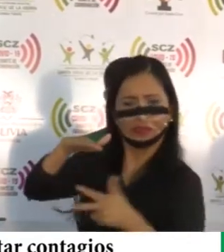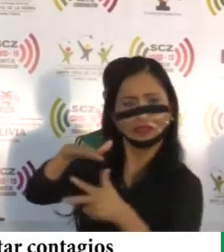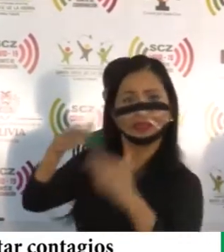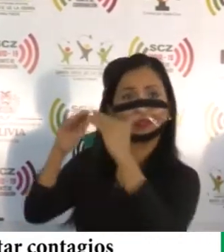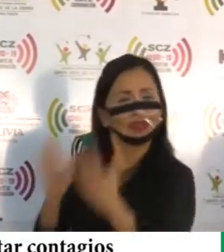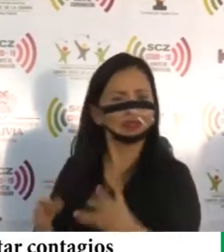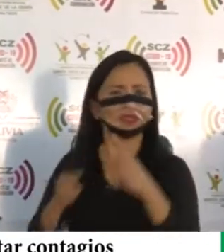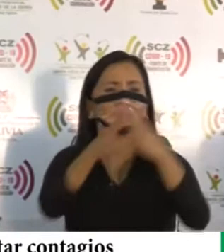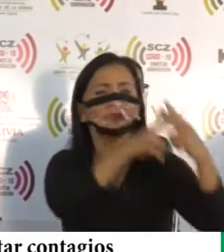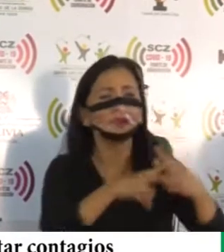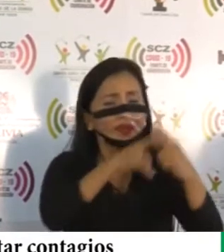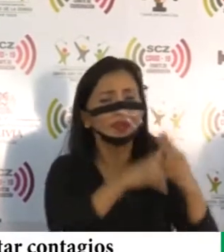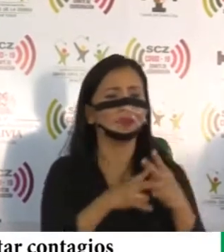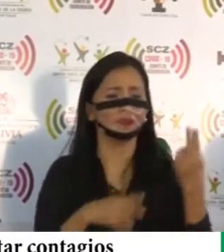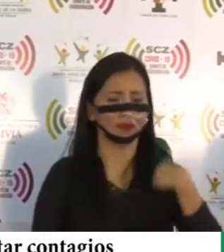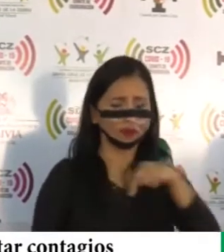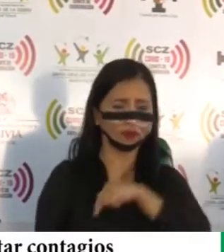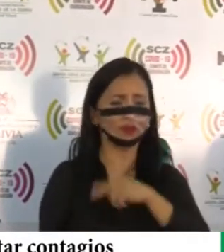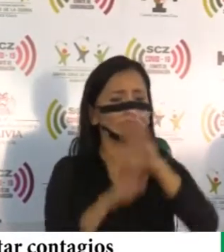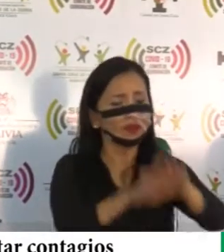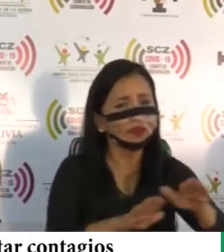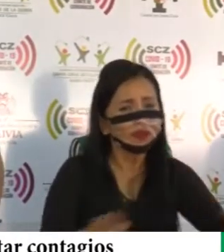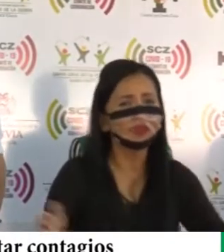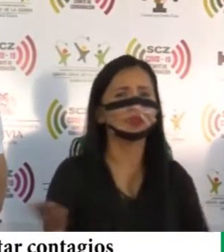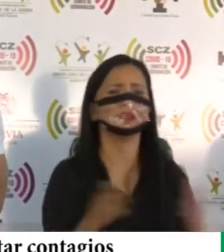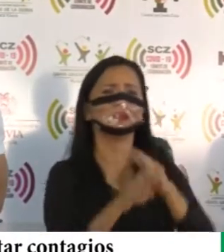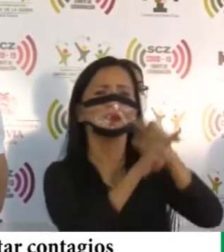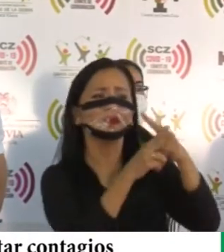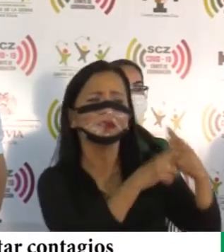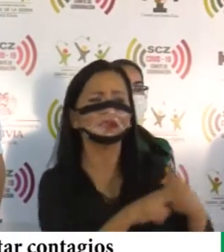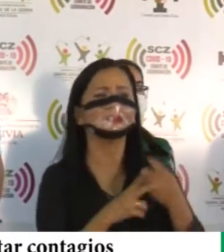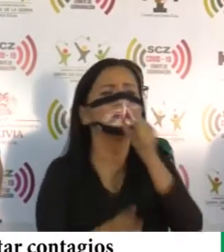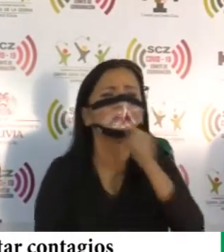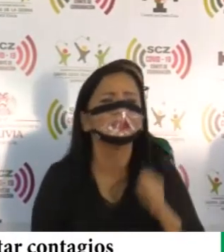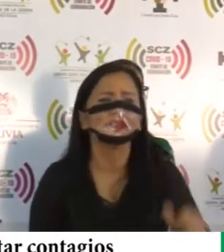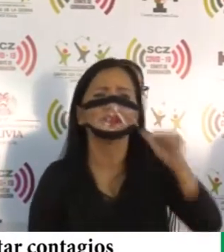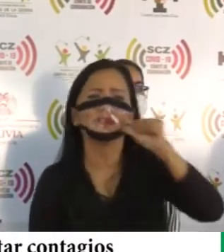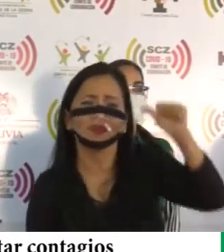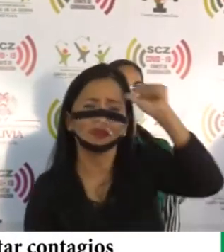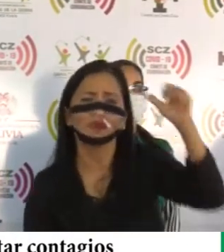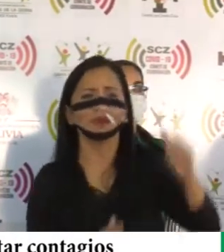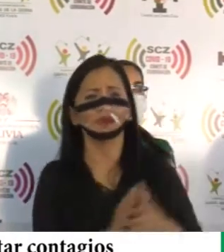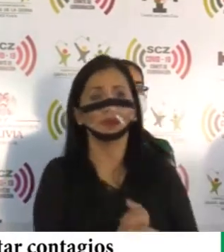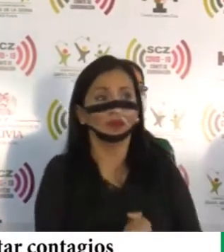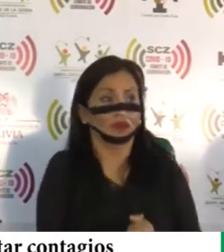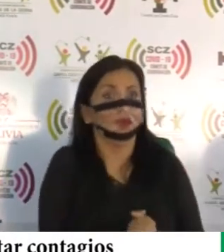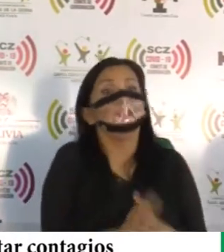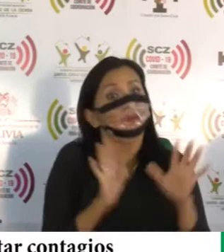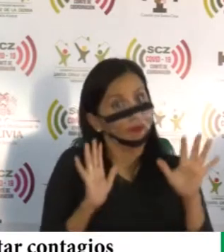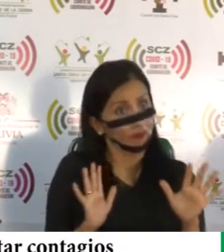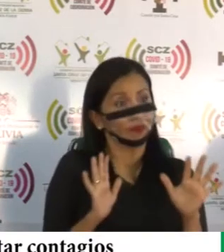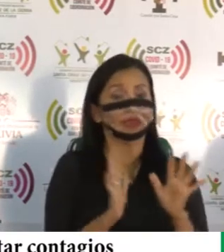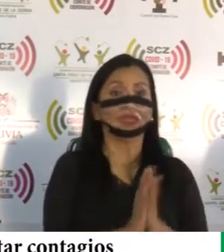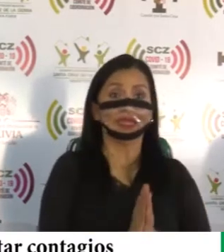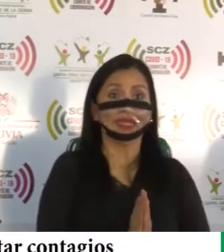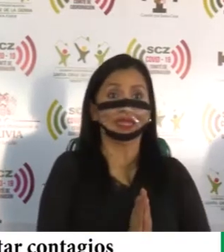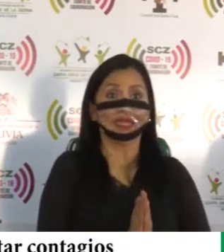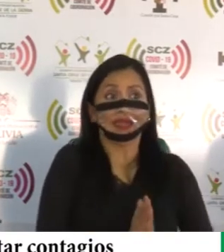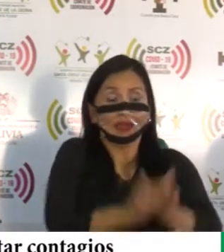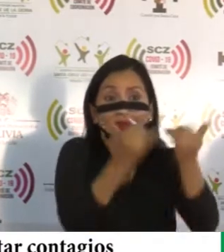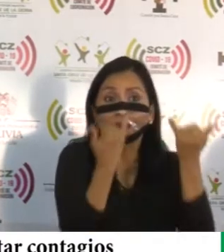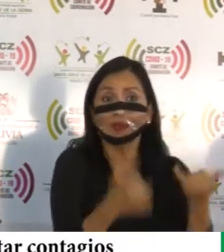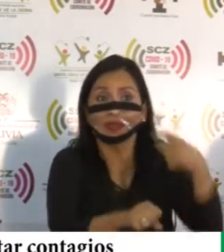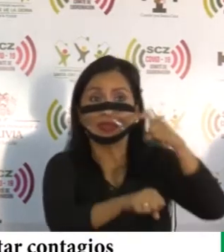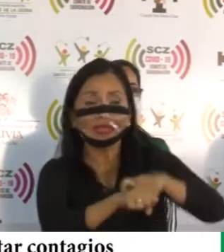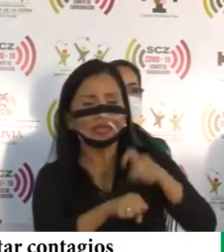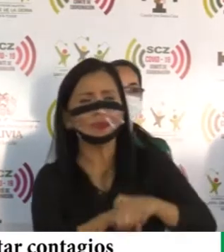cuidémonos, cuidemos a nuestros niños, cuidemos a nuestros adultos mayores. Ahora es cuando